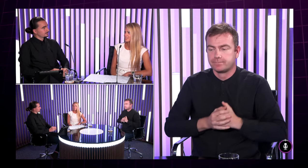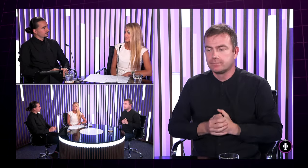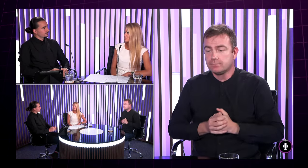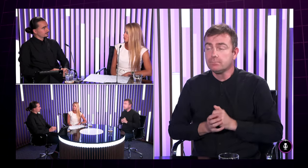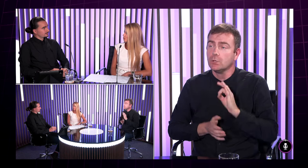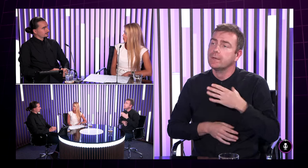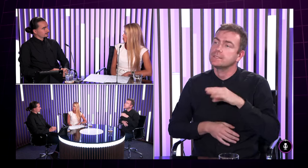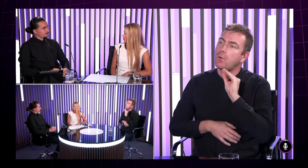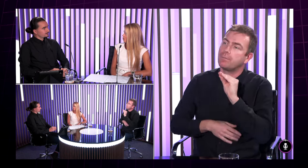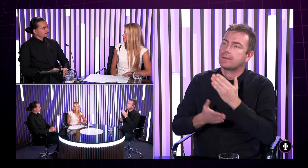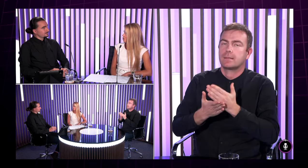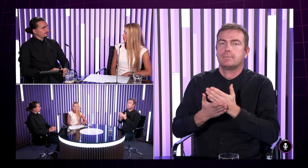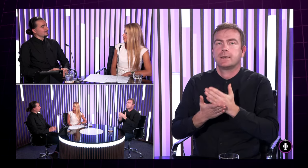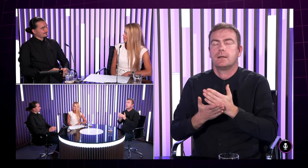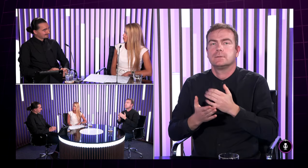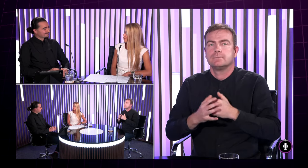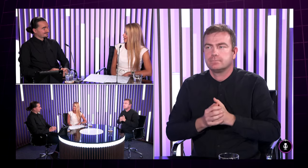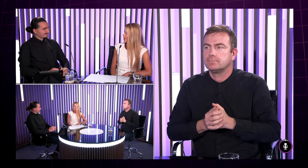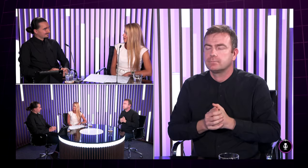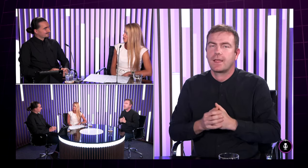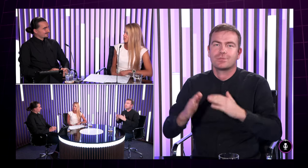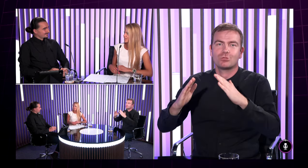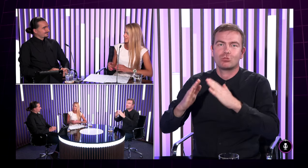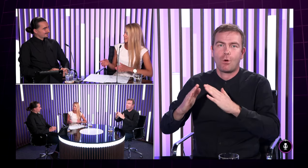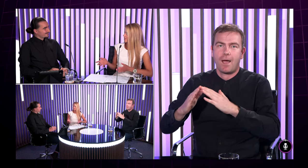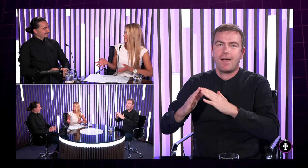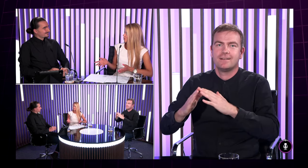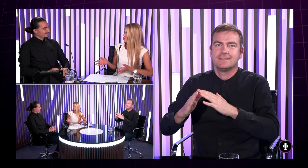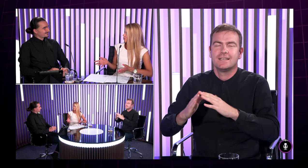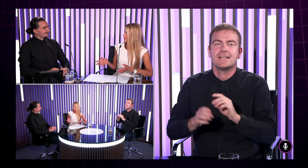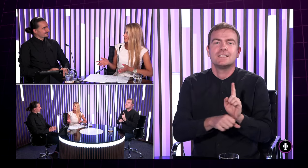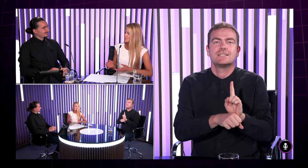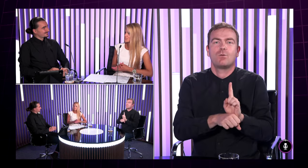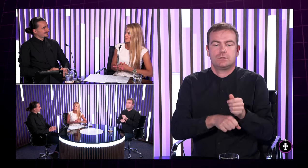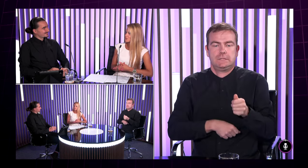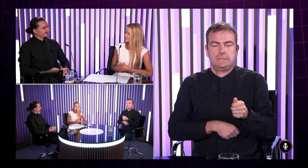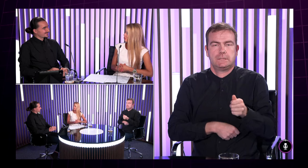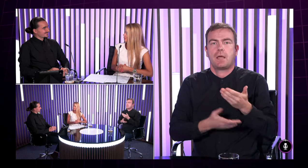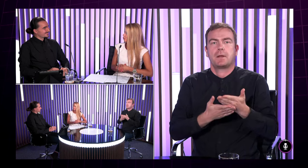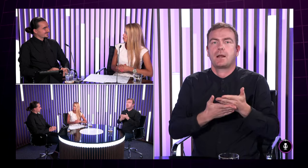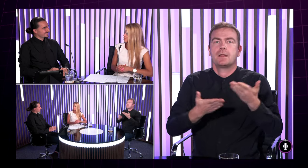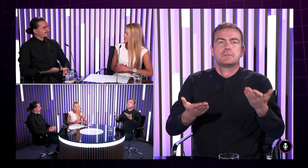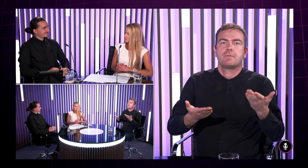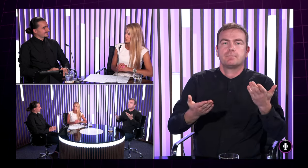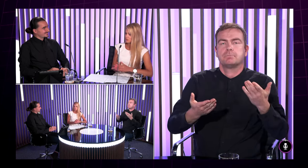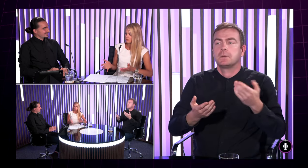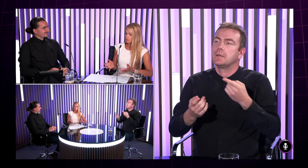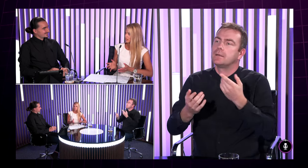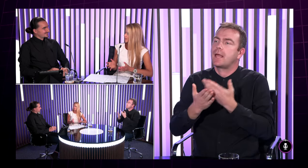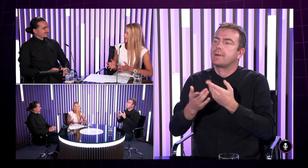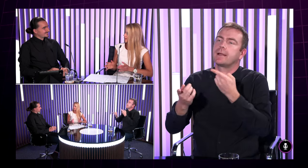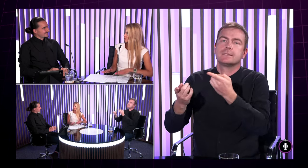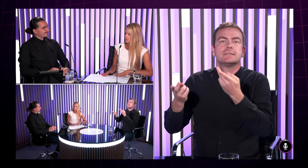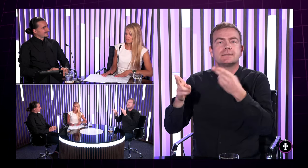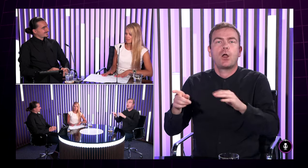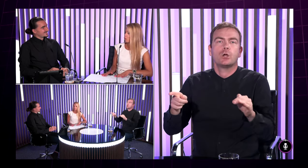napríklad keď zvoní zvončuk a o tom sme sa rozprali u vás doma že keď sa vám stalo že ste boli dieťa že ste možno zabudli kľúče a ste prišli domov